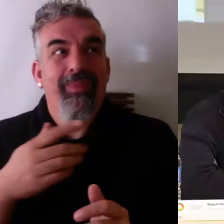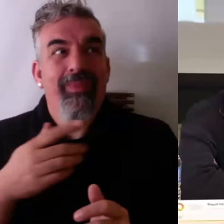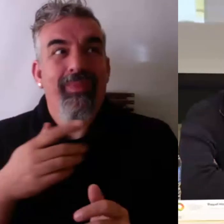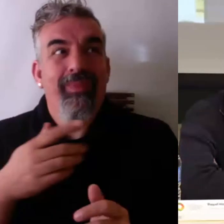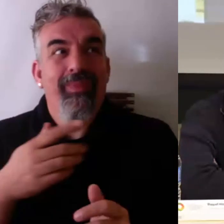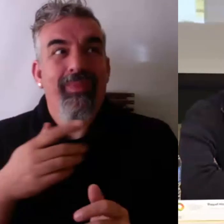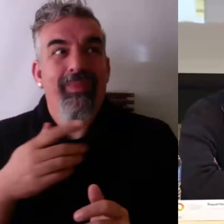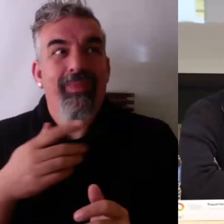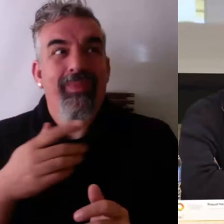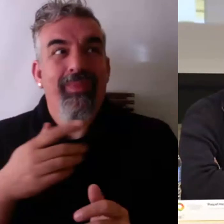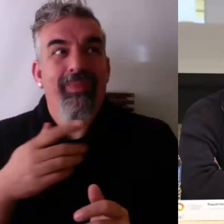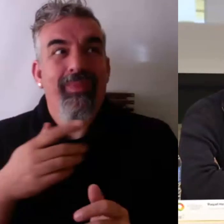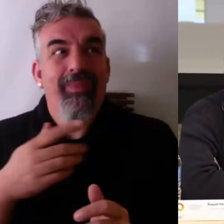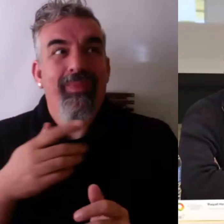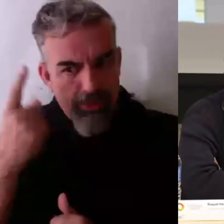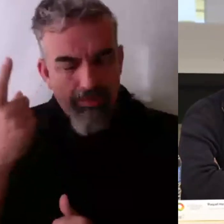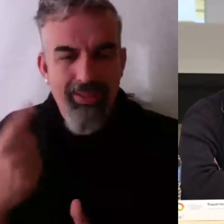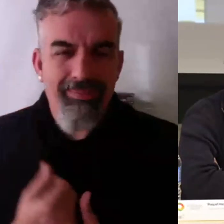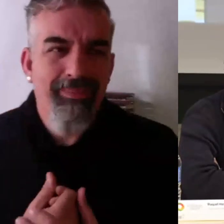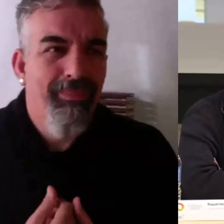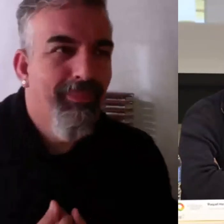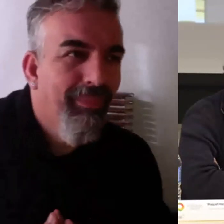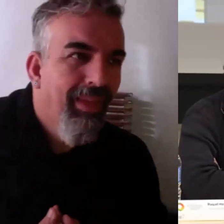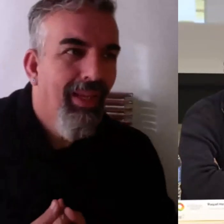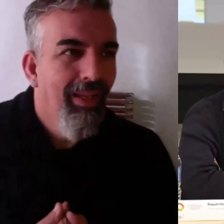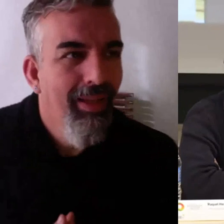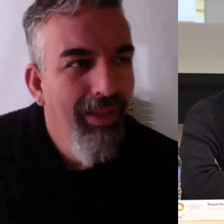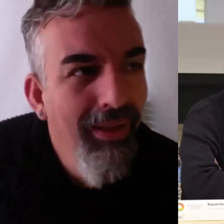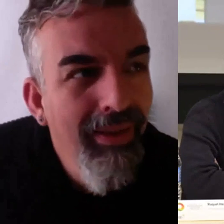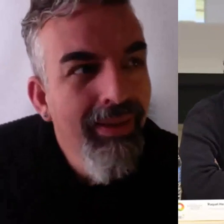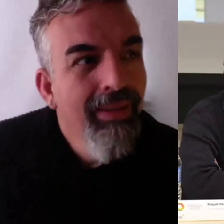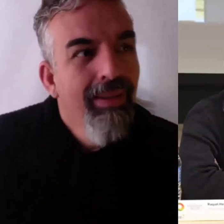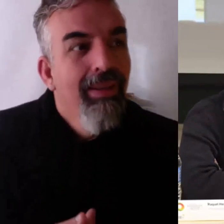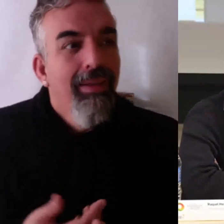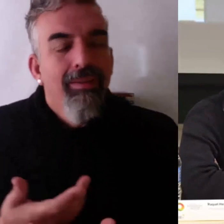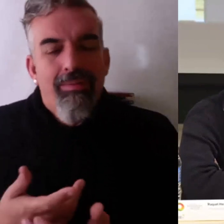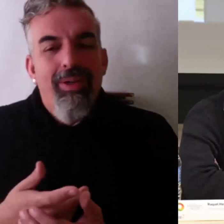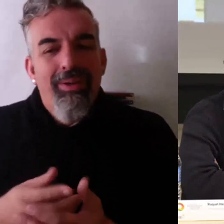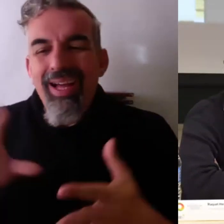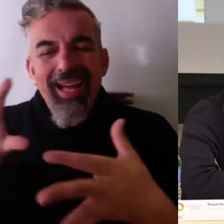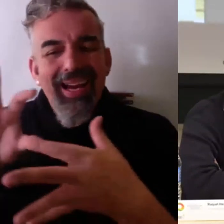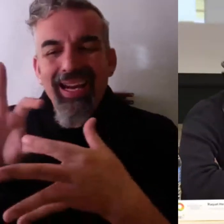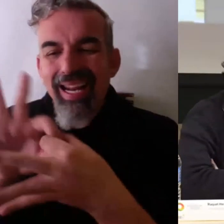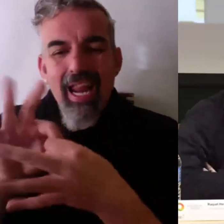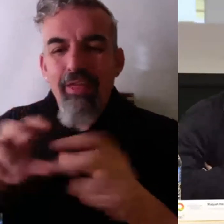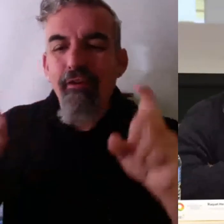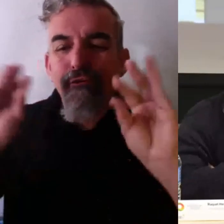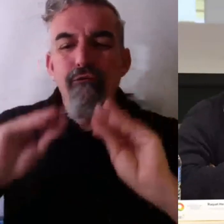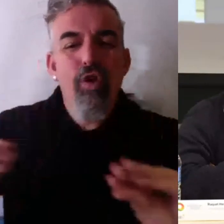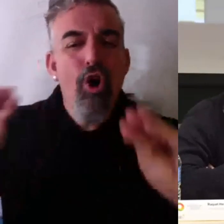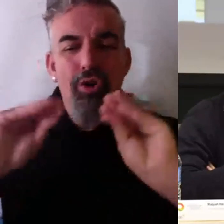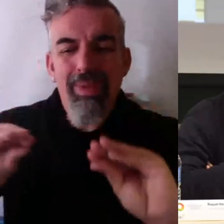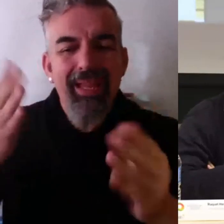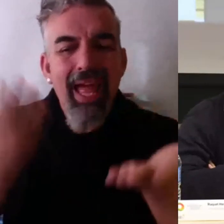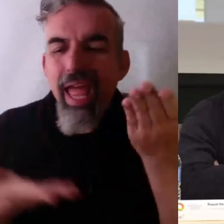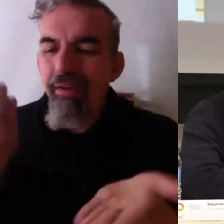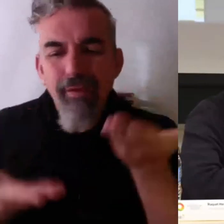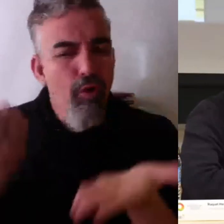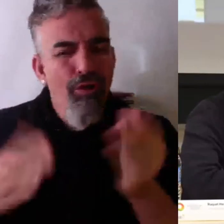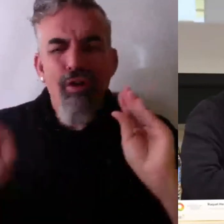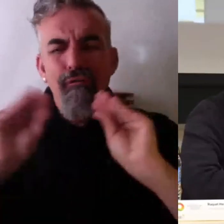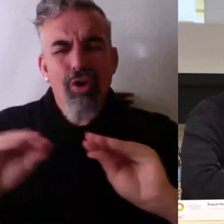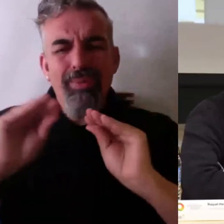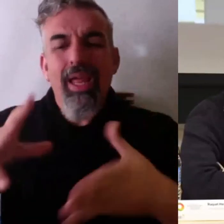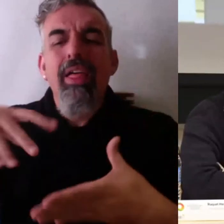todo que es la evaluación tiene obligatoriamente que ser formativa si no no es evaluación tiene que estar integrada totalmente en el proceso